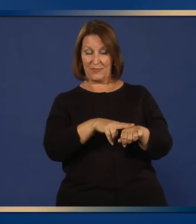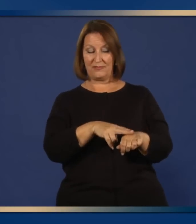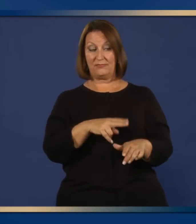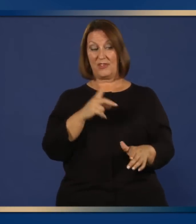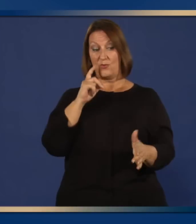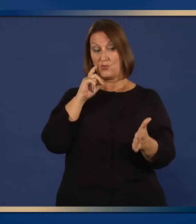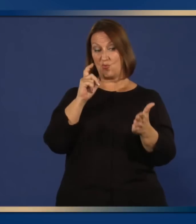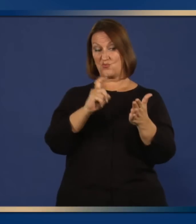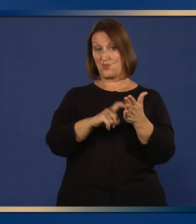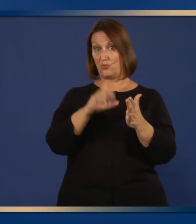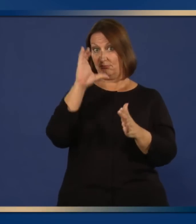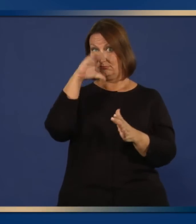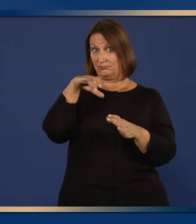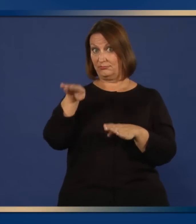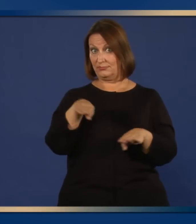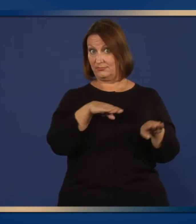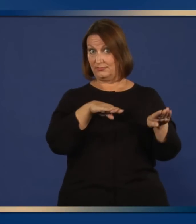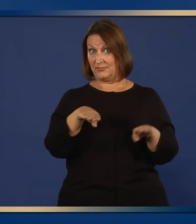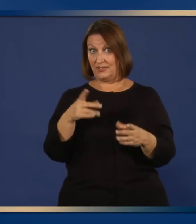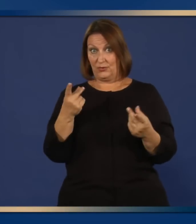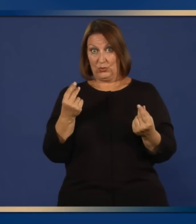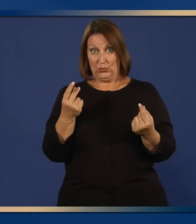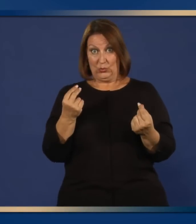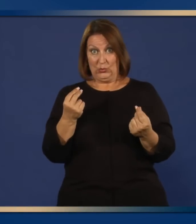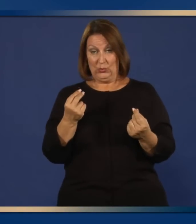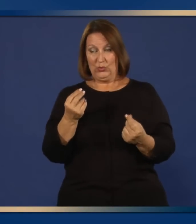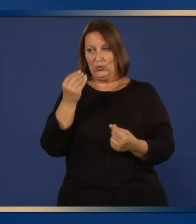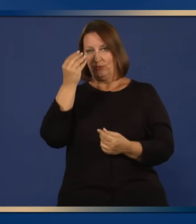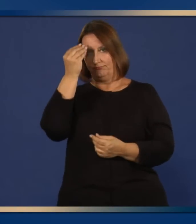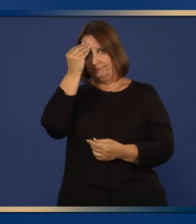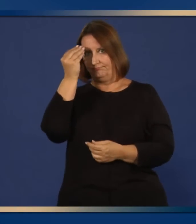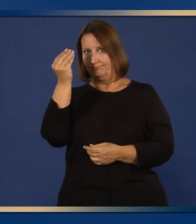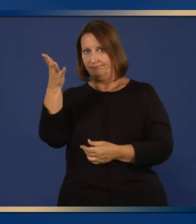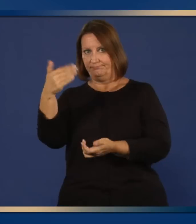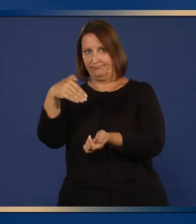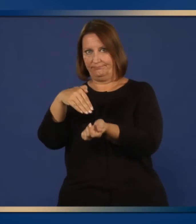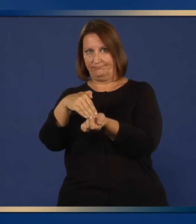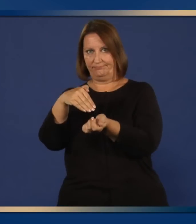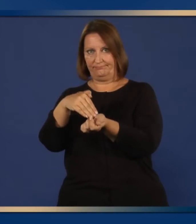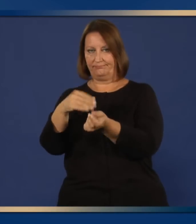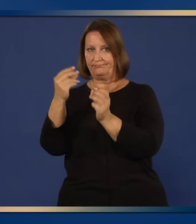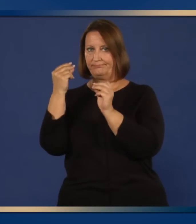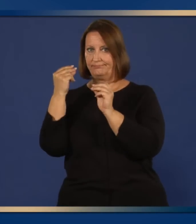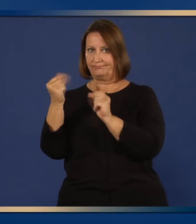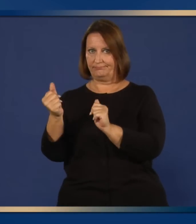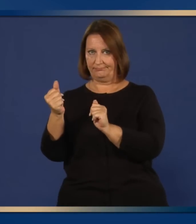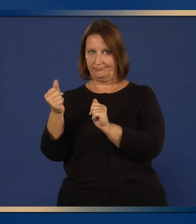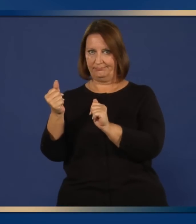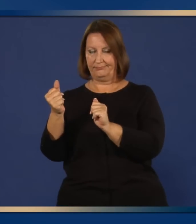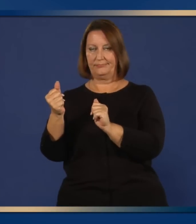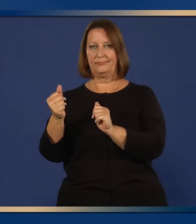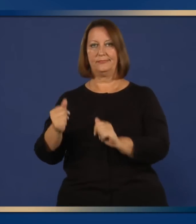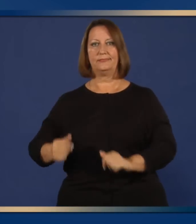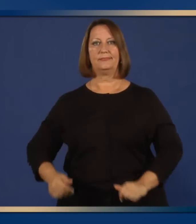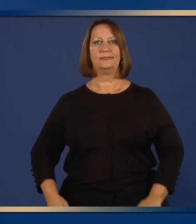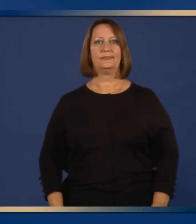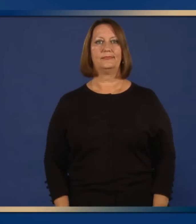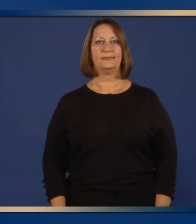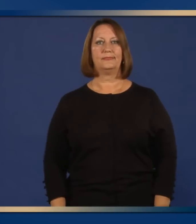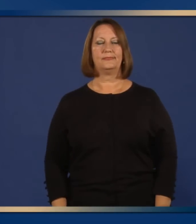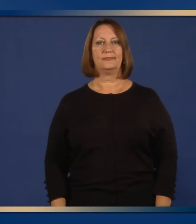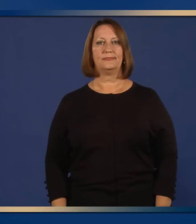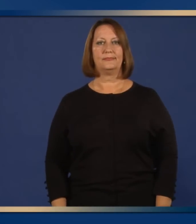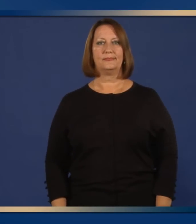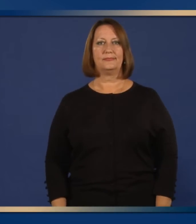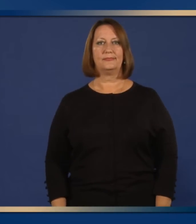salud debe ser contactado inmediatamente si el paciente presenta signos de comportamiento inusual.